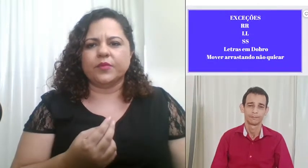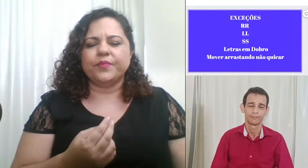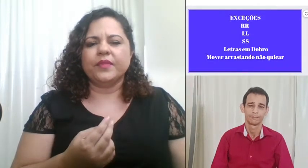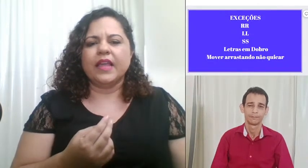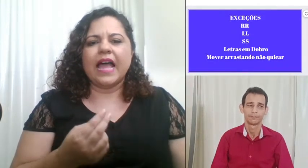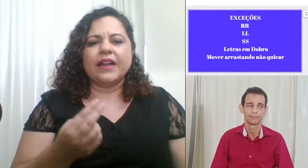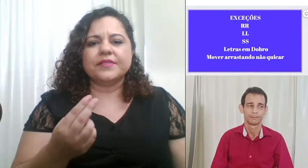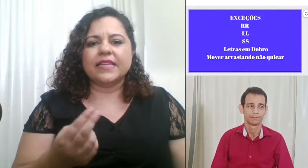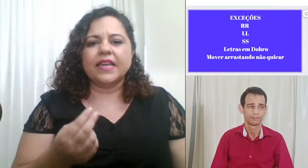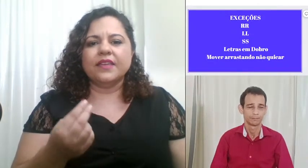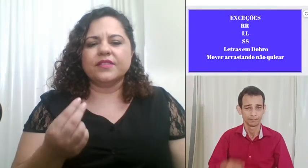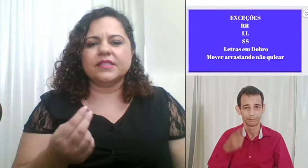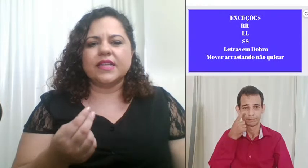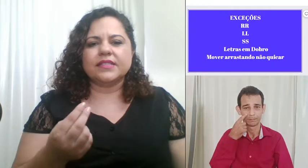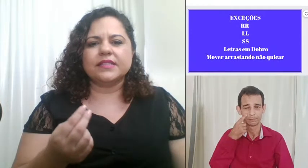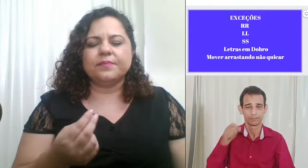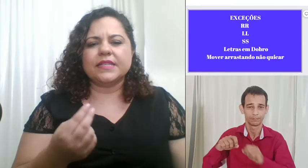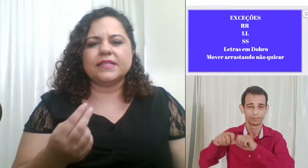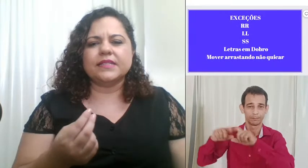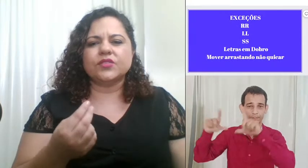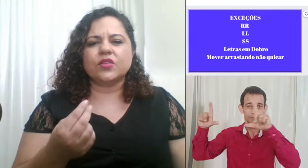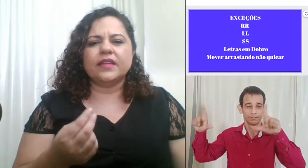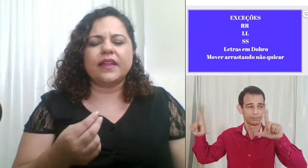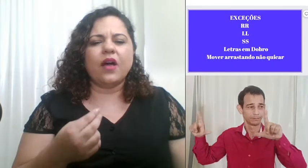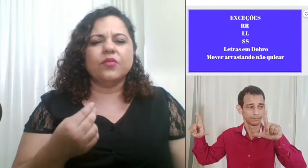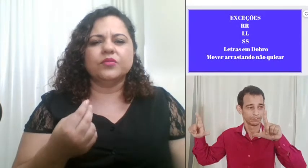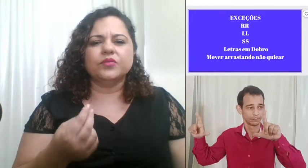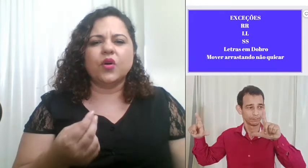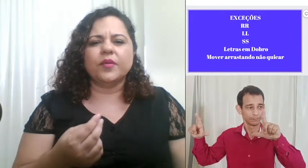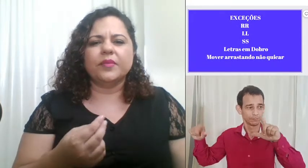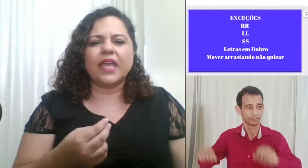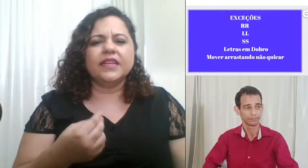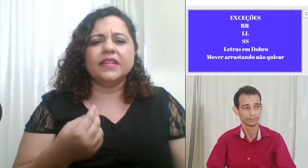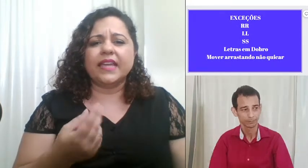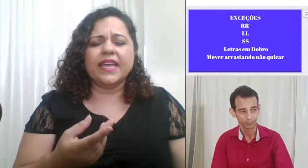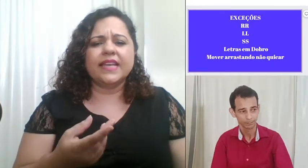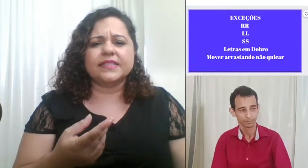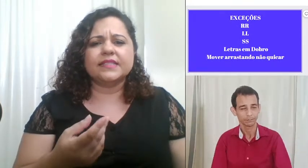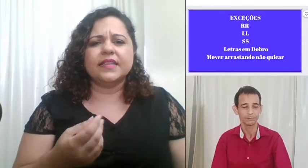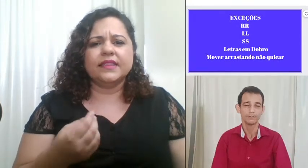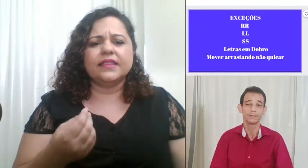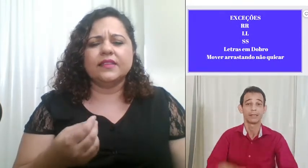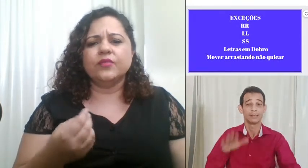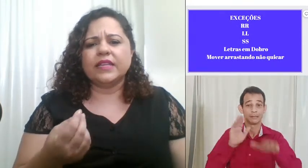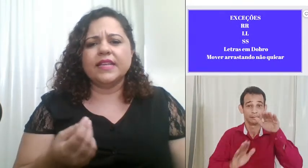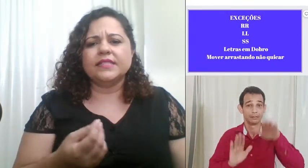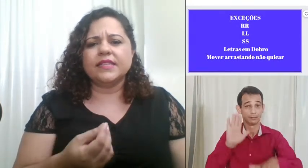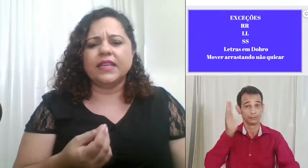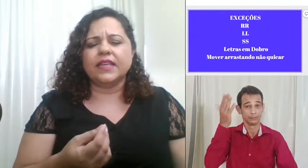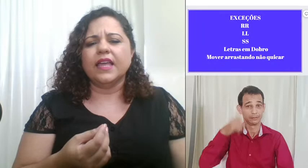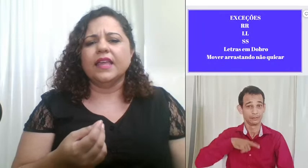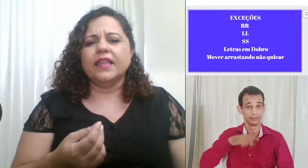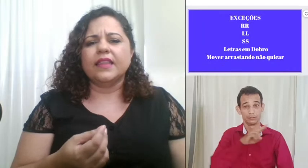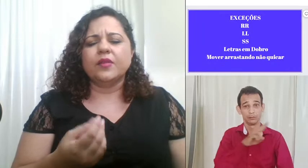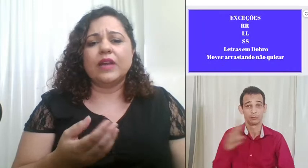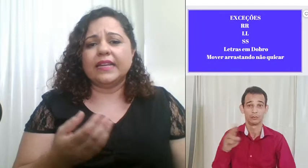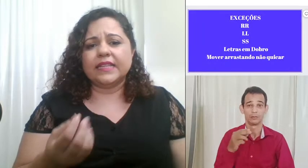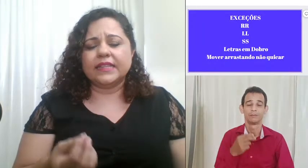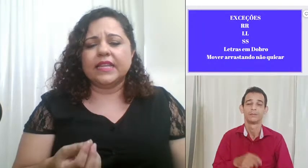a não ser que vocês precisem soletrar algum nome em inglês no inglês sim tem o lá letra t